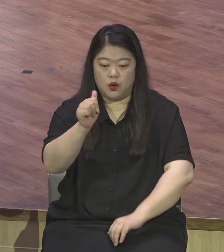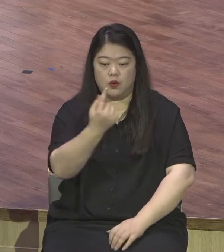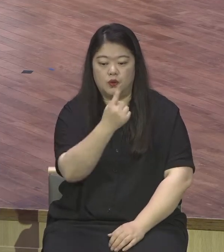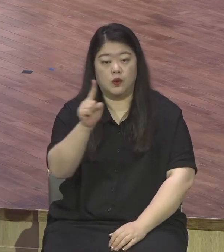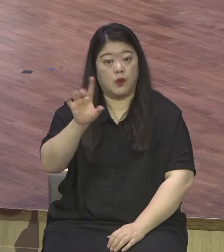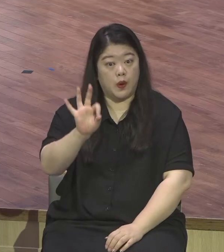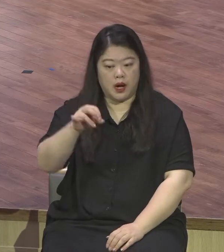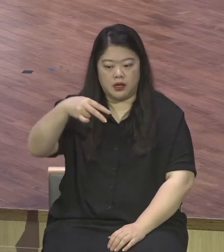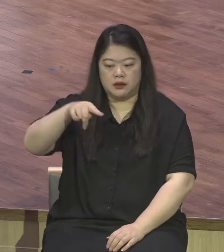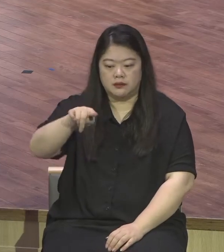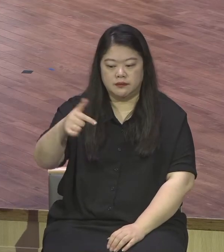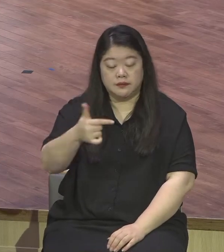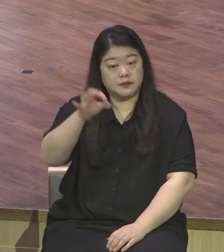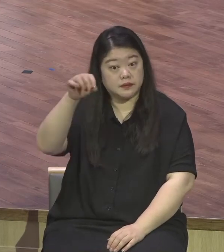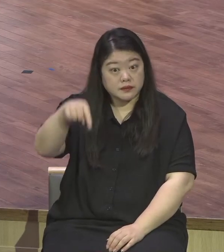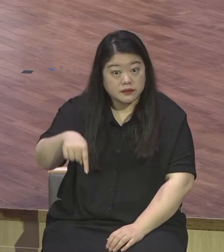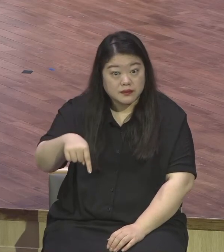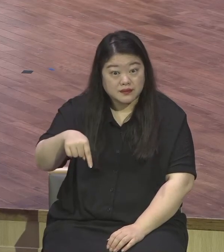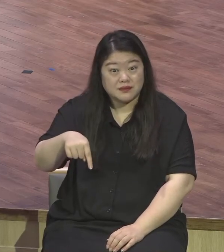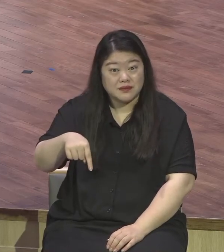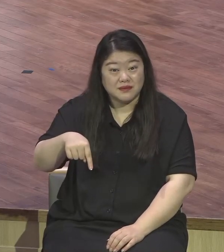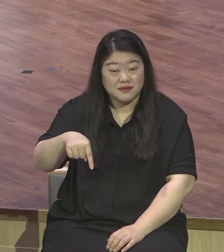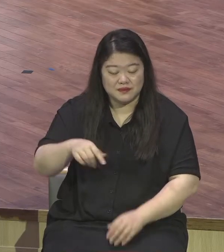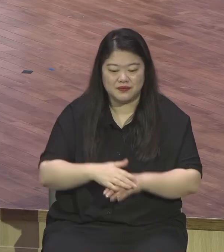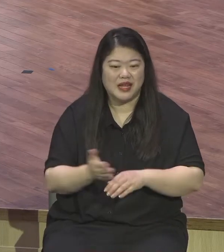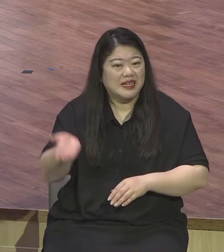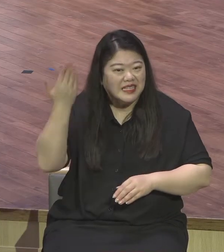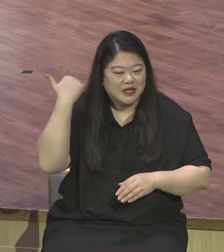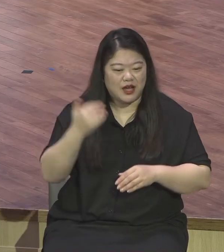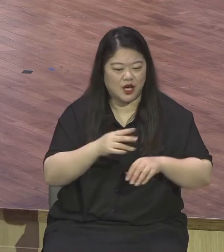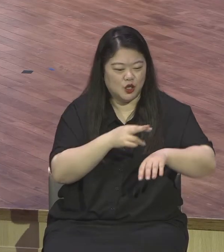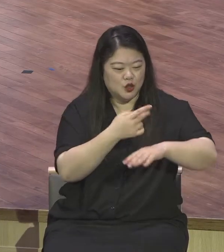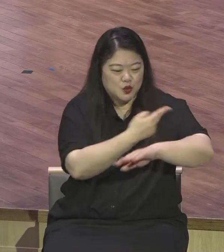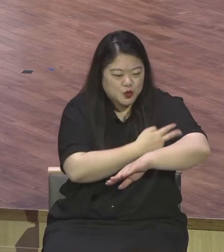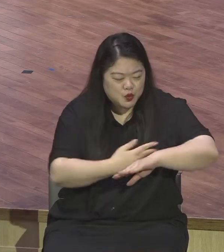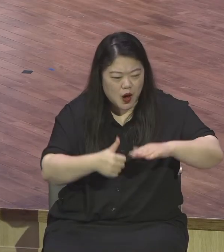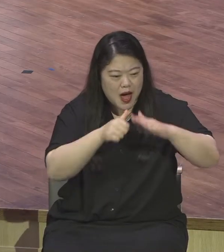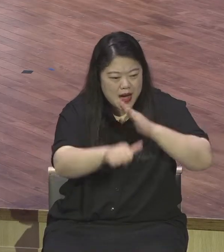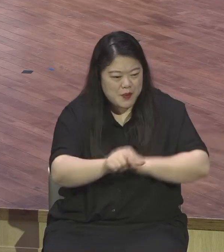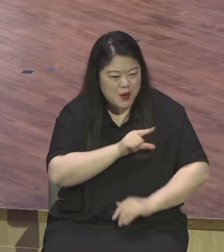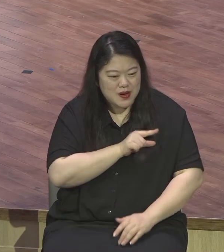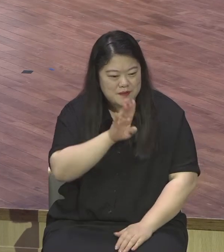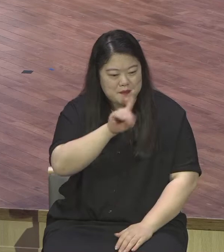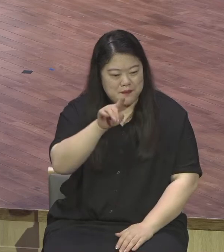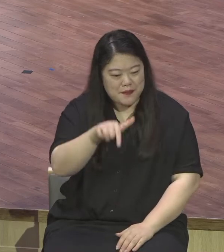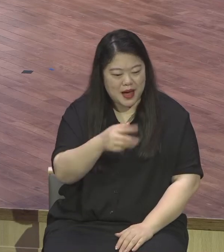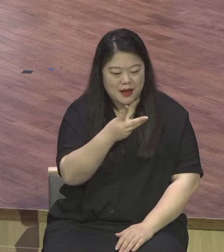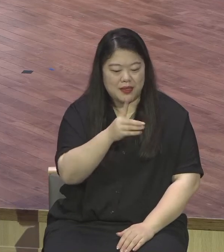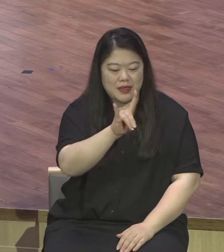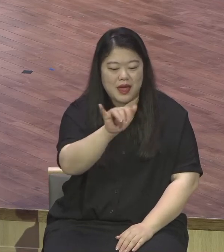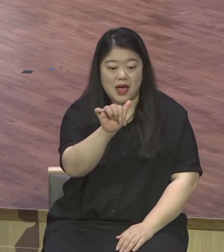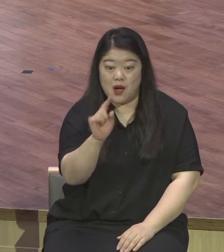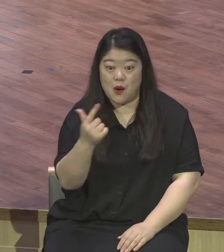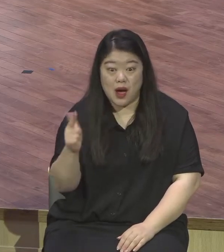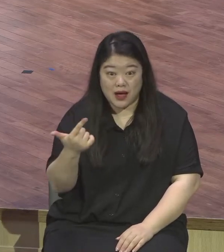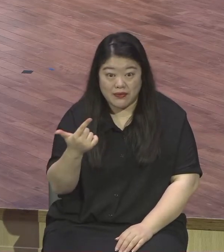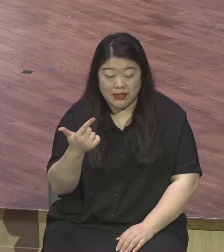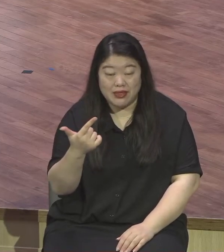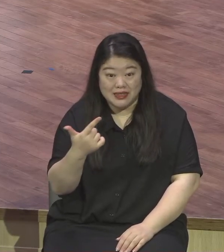우리나라 수영하면 박태환이지요. 여기에 버금가는 이번에 자리매김을 하게